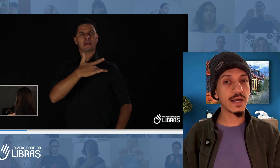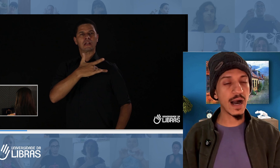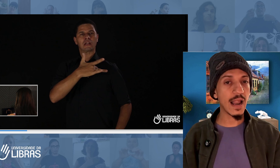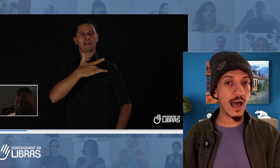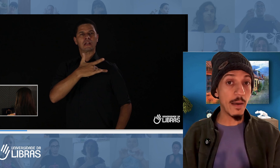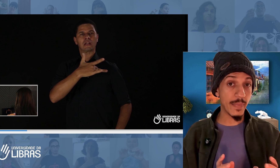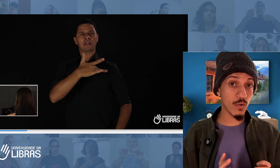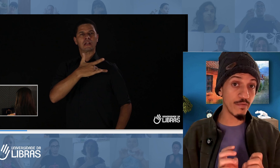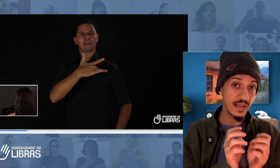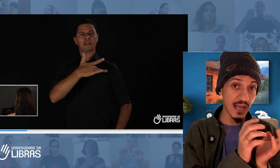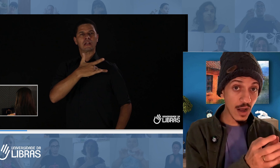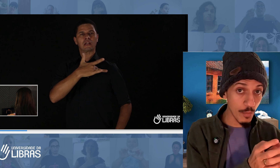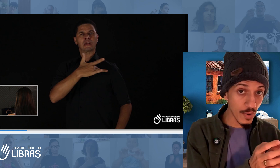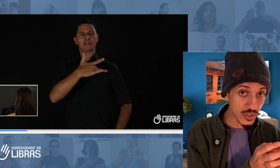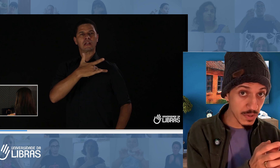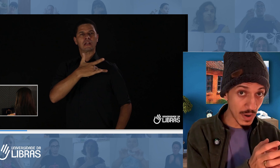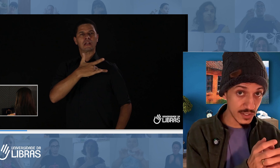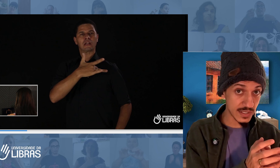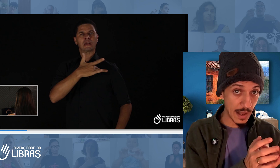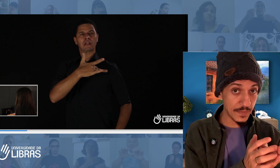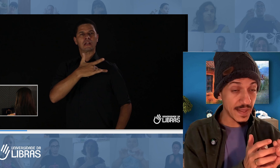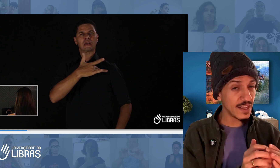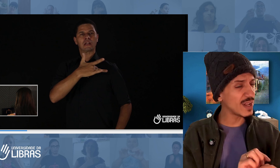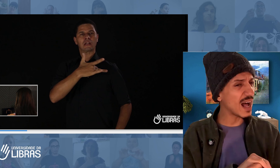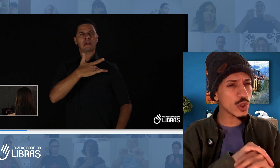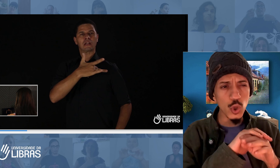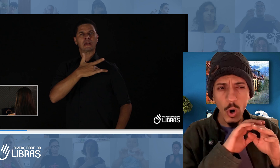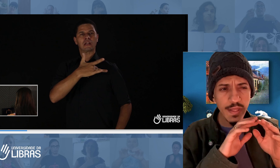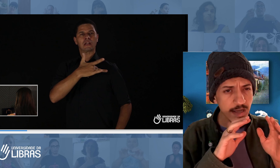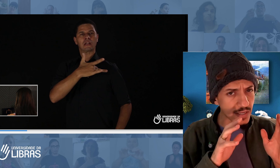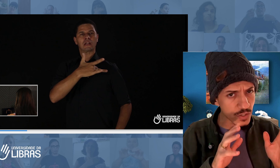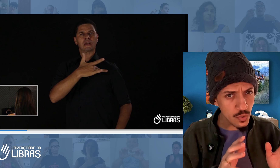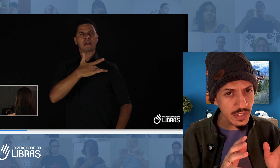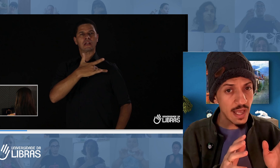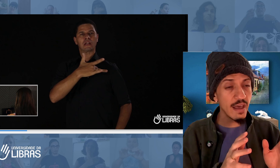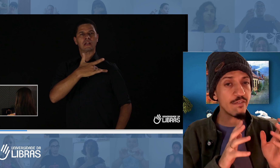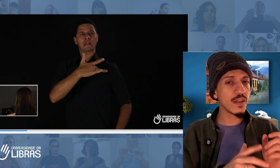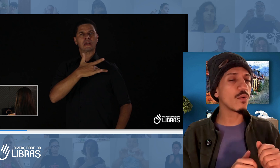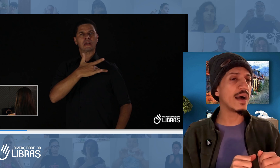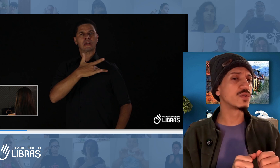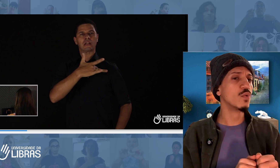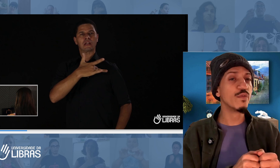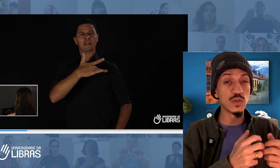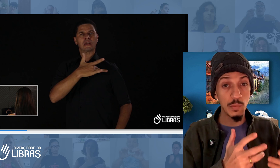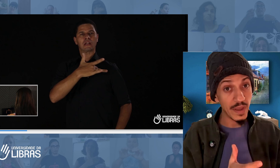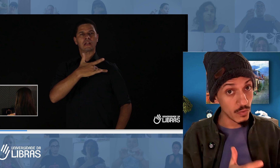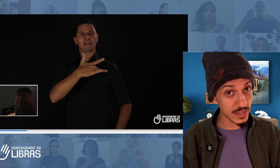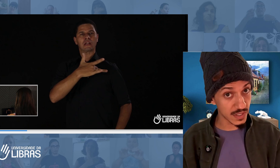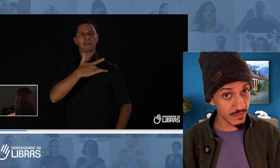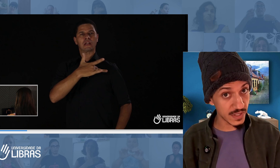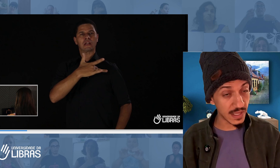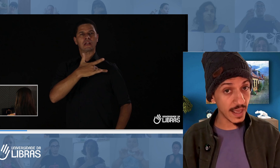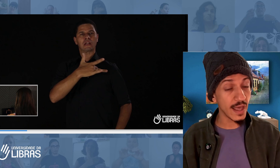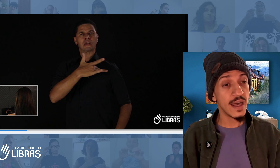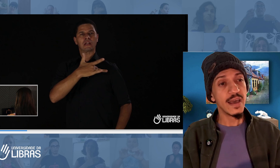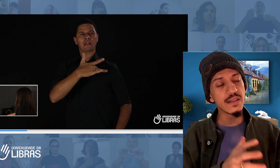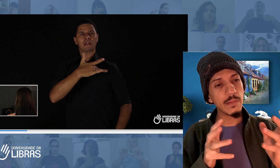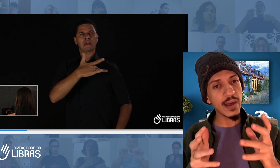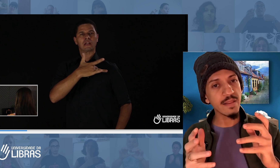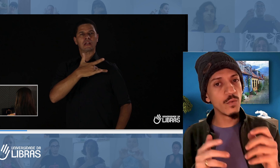lá para conversar com o meu time no WhatsApp e tirar todas as suas eventuais dúvidas ou perguntas que você tenha. E também tem um outro